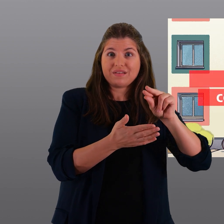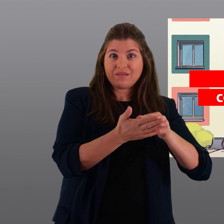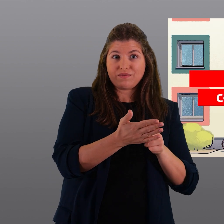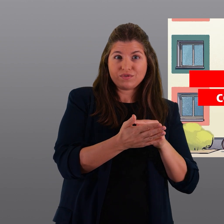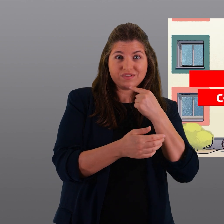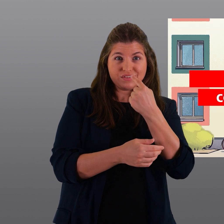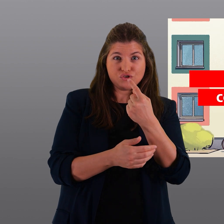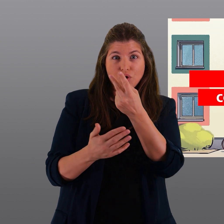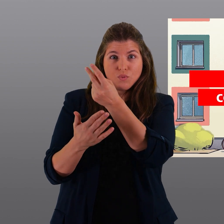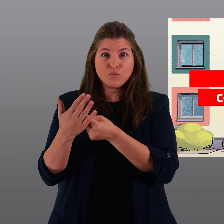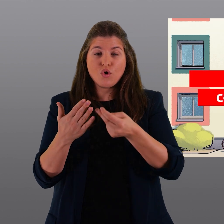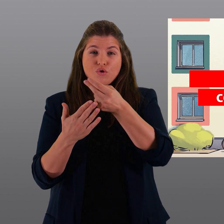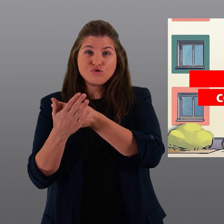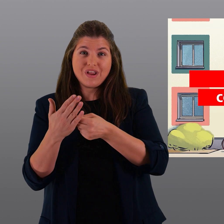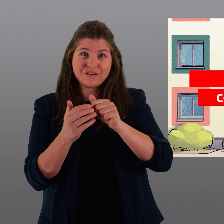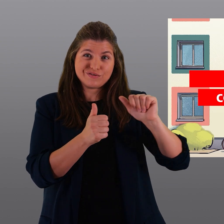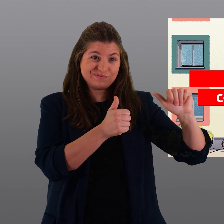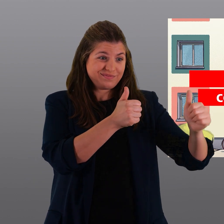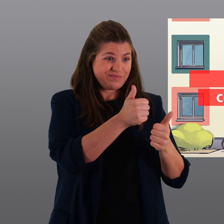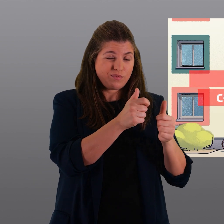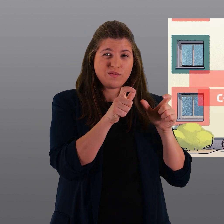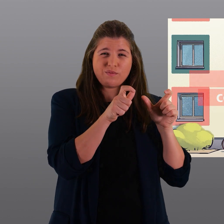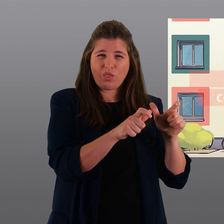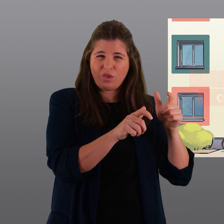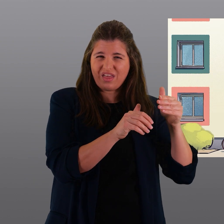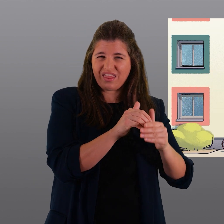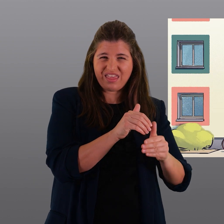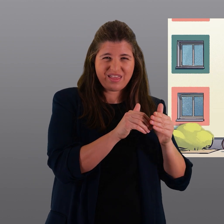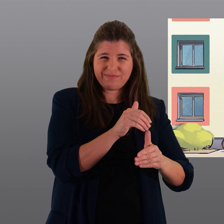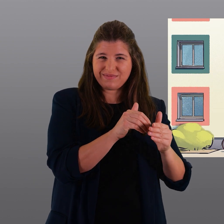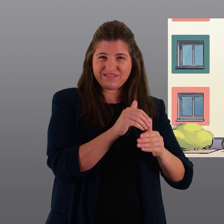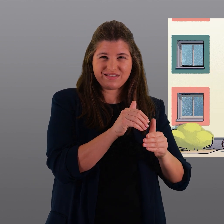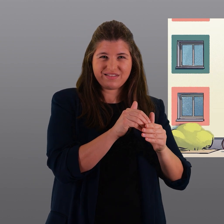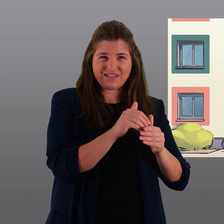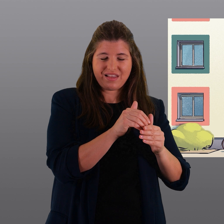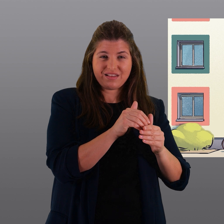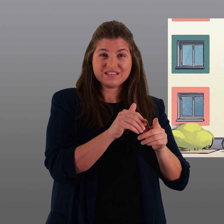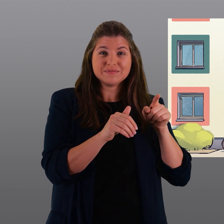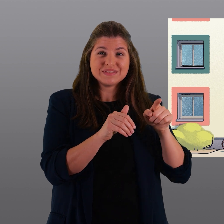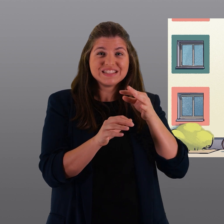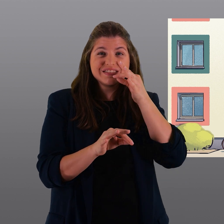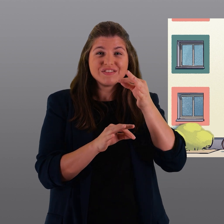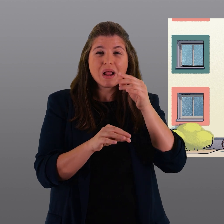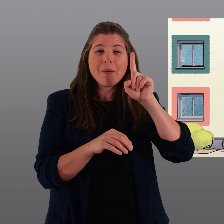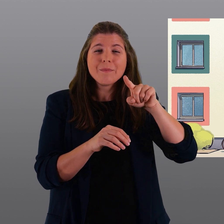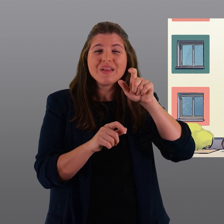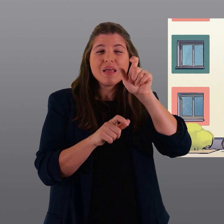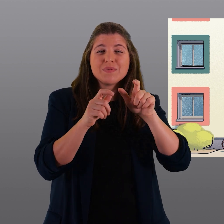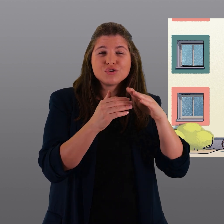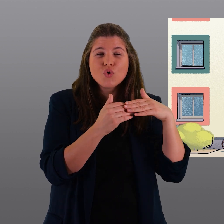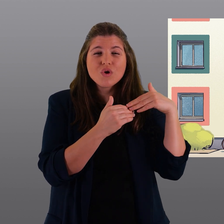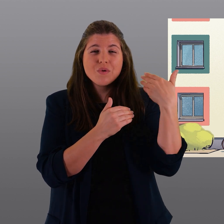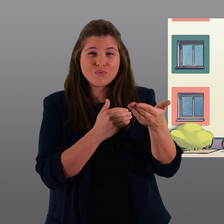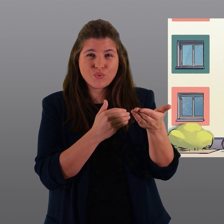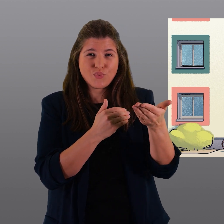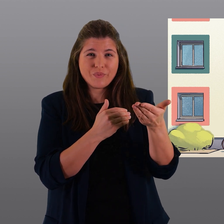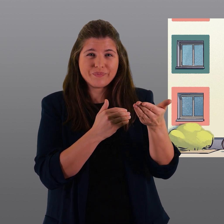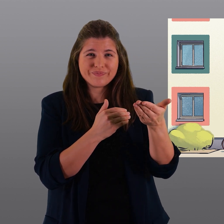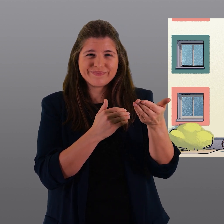comitato referendario il progetto limita drasticamente la sublocazione. Esso riguarderà centinaia di migliaia di